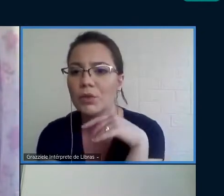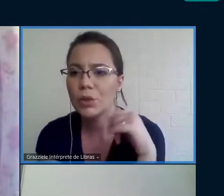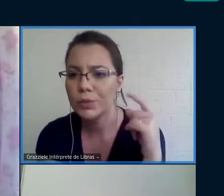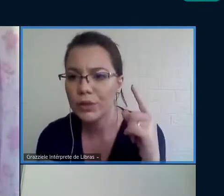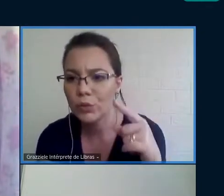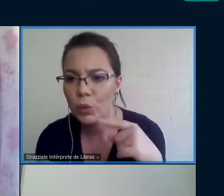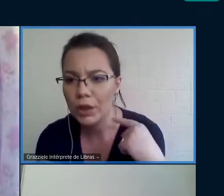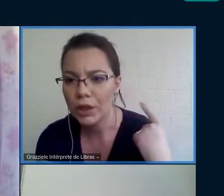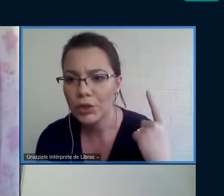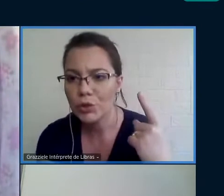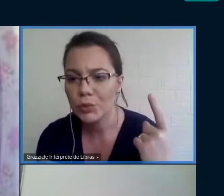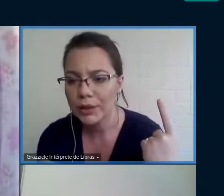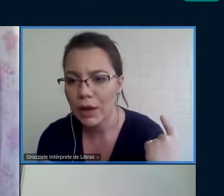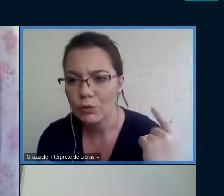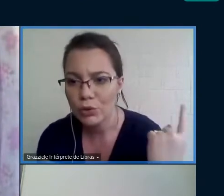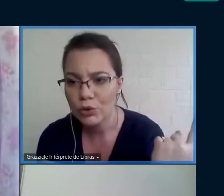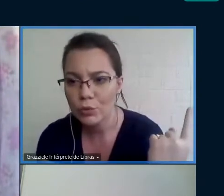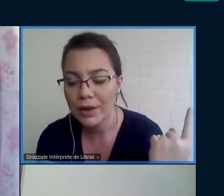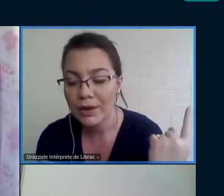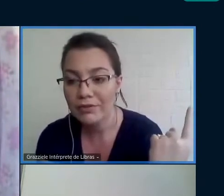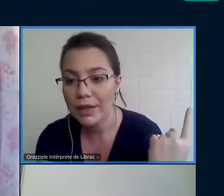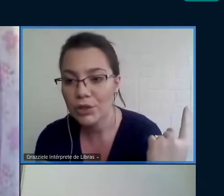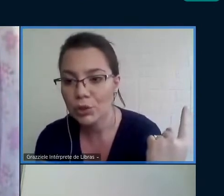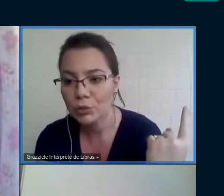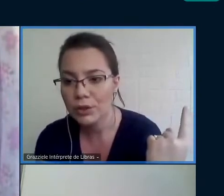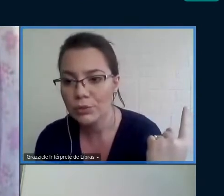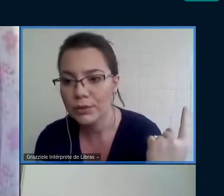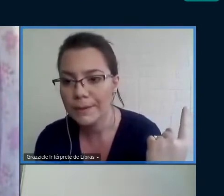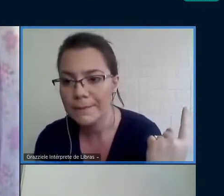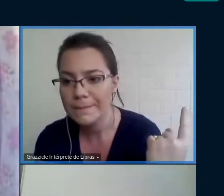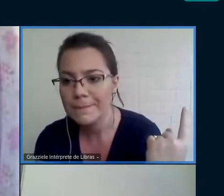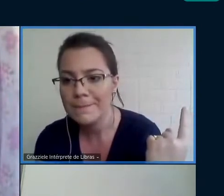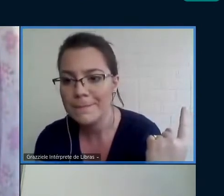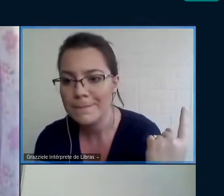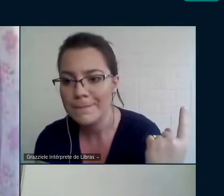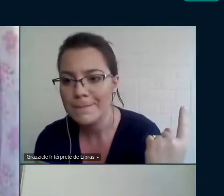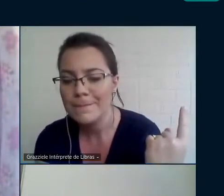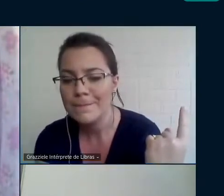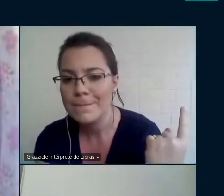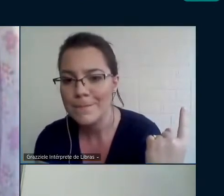que você observou o ritmo e tal, foi só de uma referência de aluna surda.